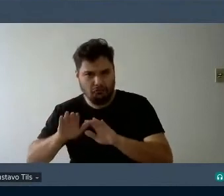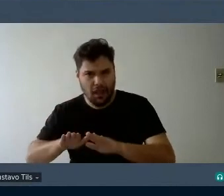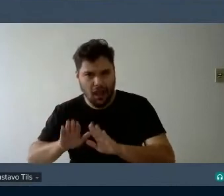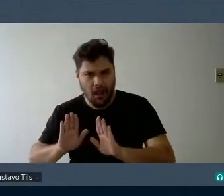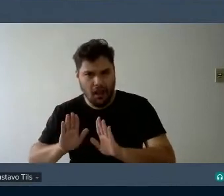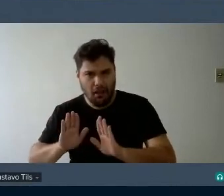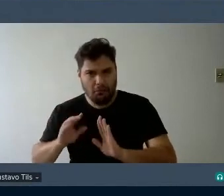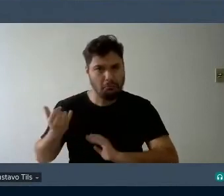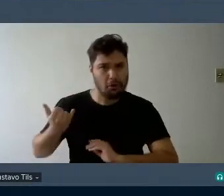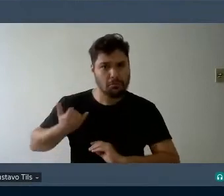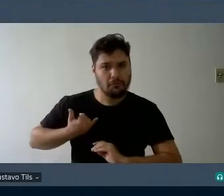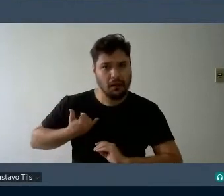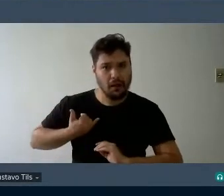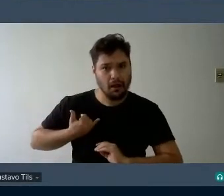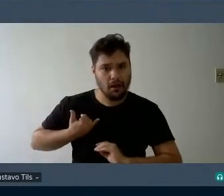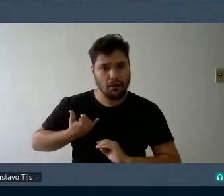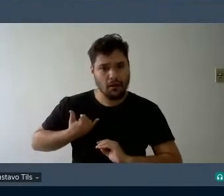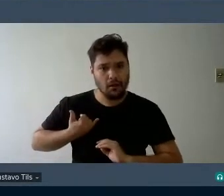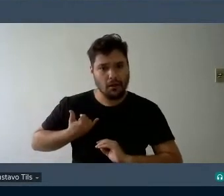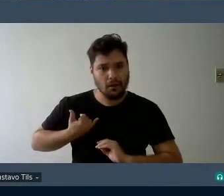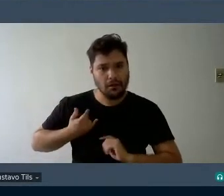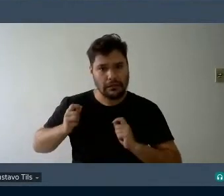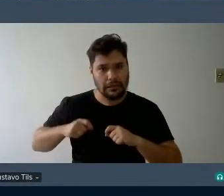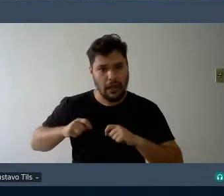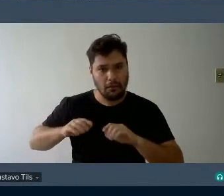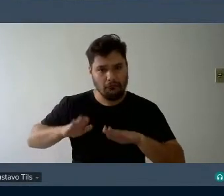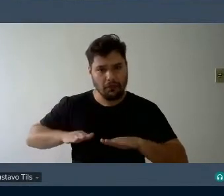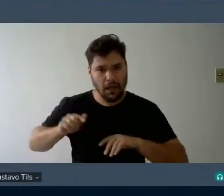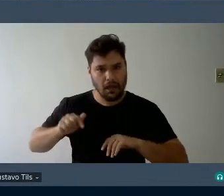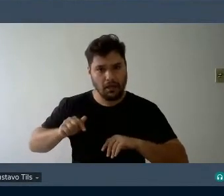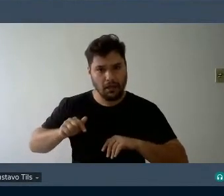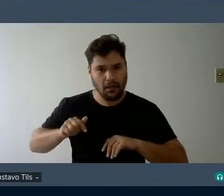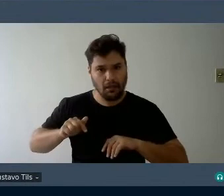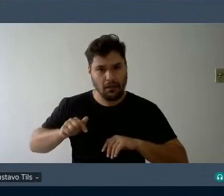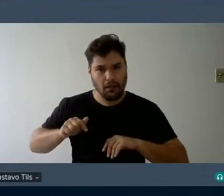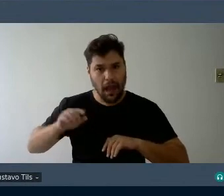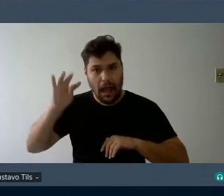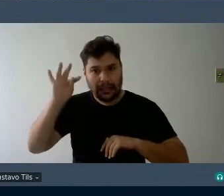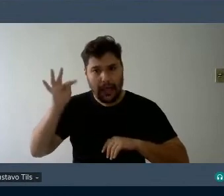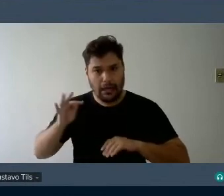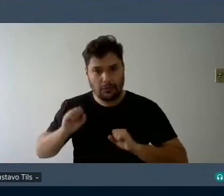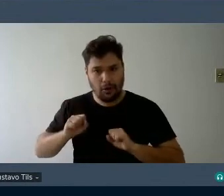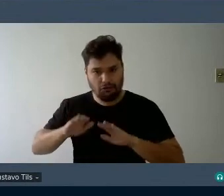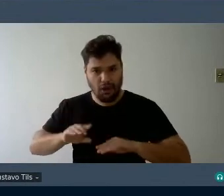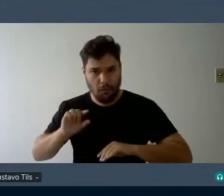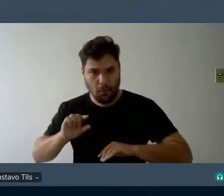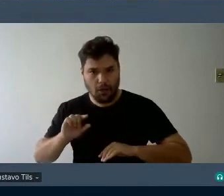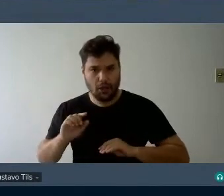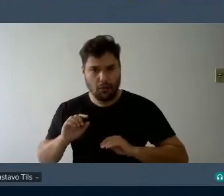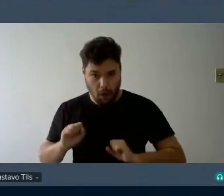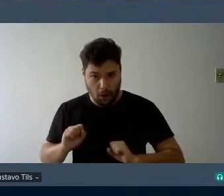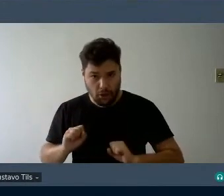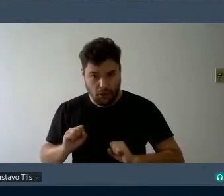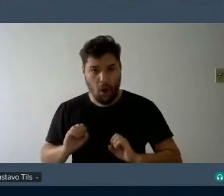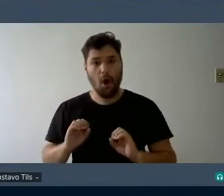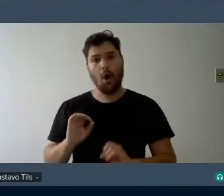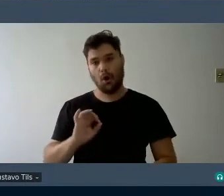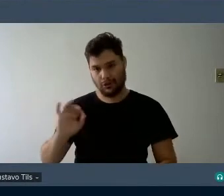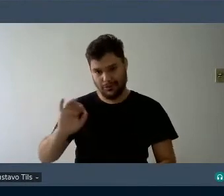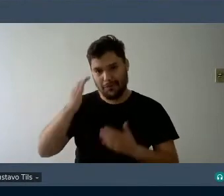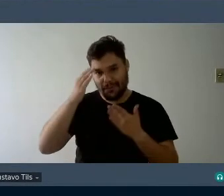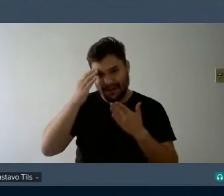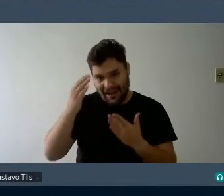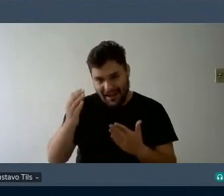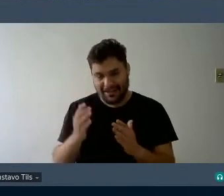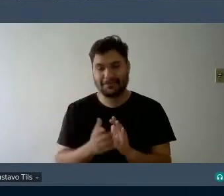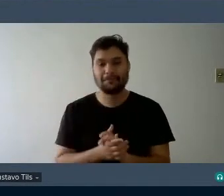confia aqui no bate-papo público se a Brantes pode ficar mais uns minutinhos só com Tati sim ok obrigada Brantes